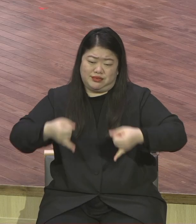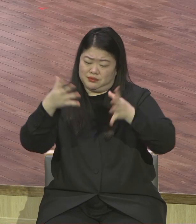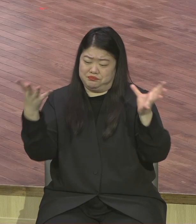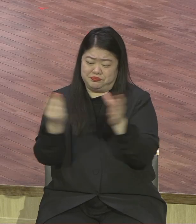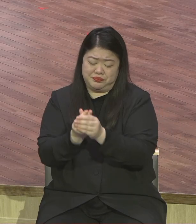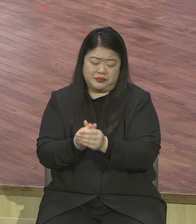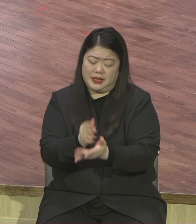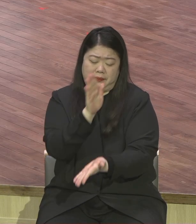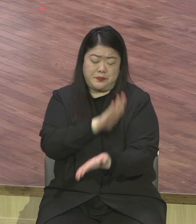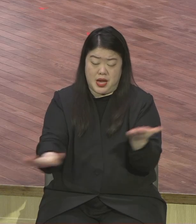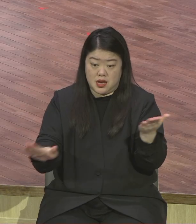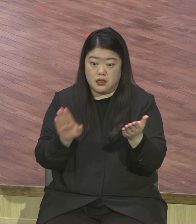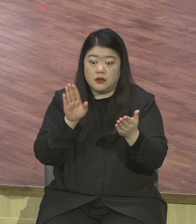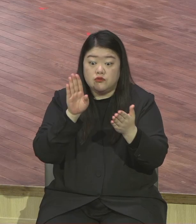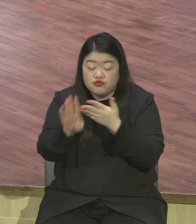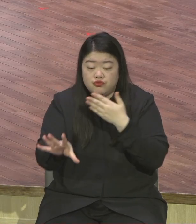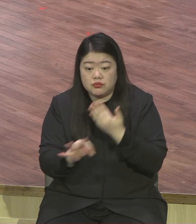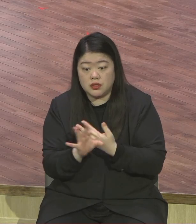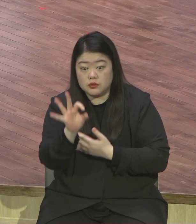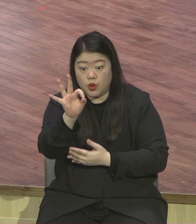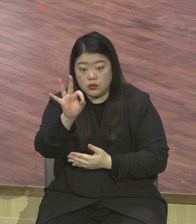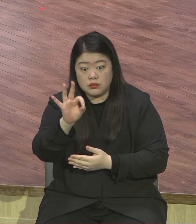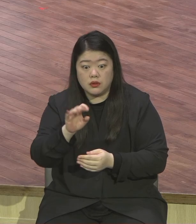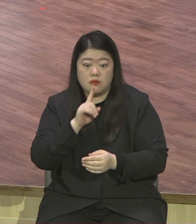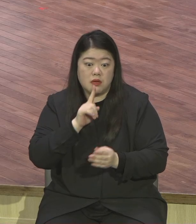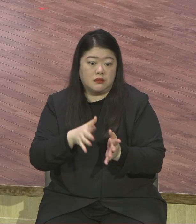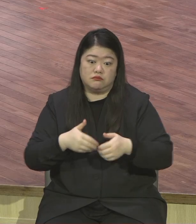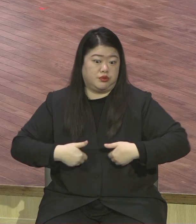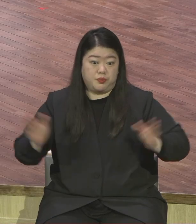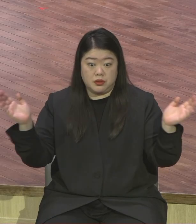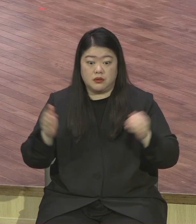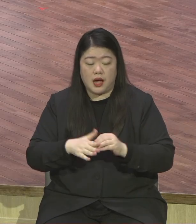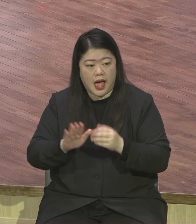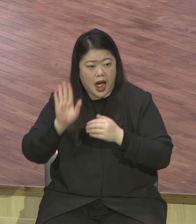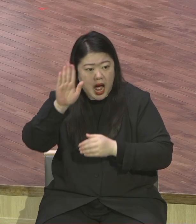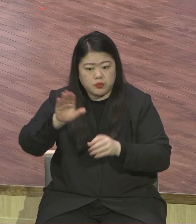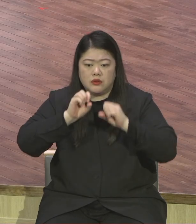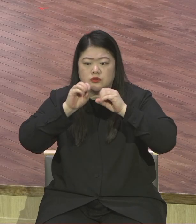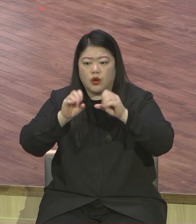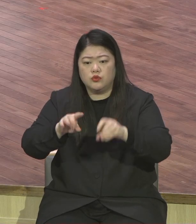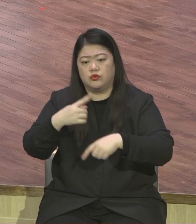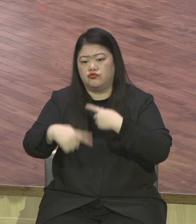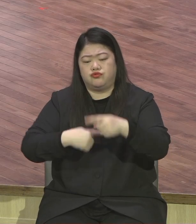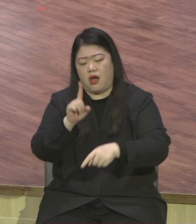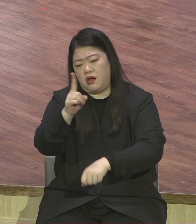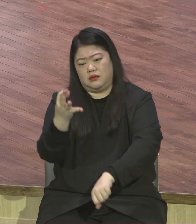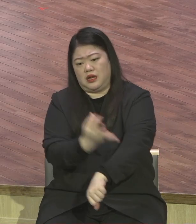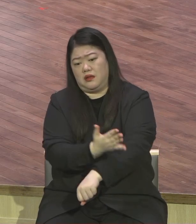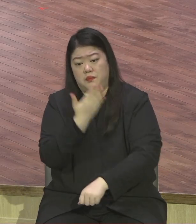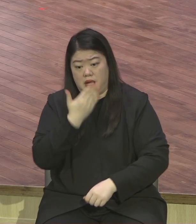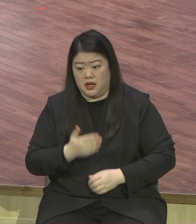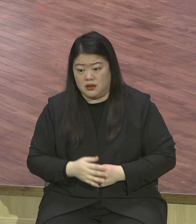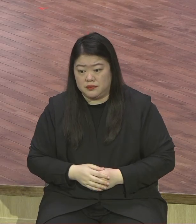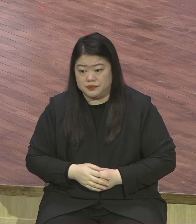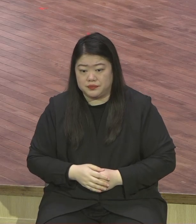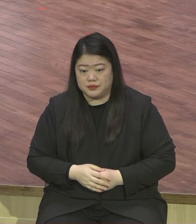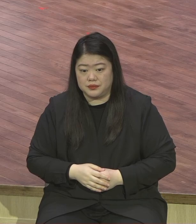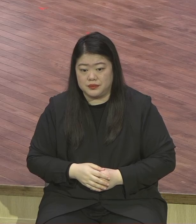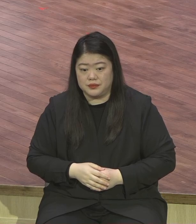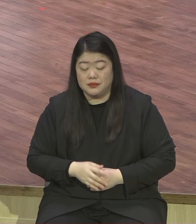처음 나오는데 무슨 돈소리들 금방 처음 들죠 떠난 사람도 많지만 이게 아프단 말이야